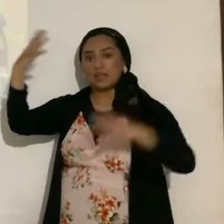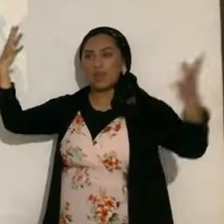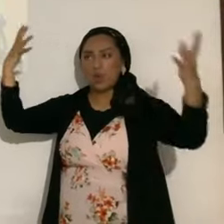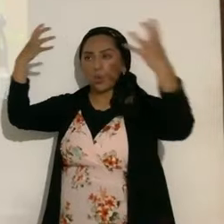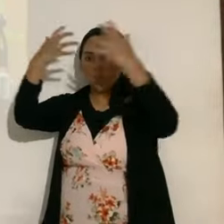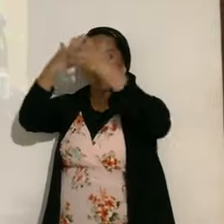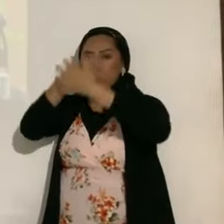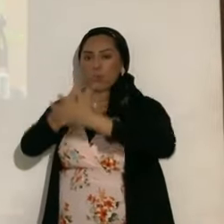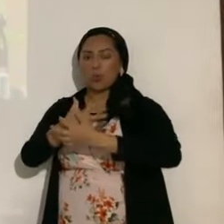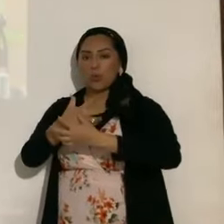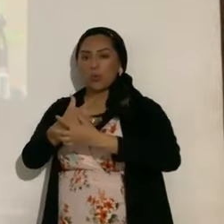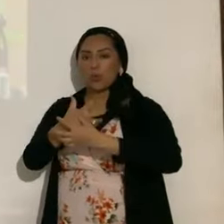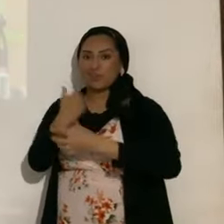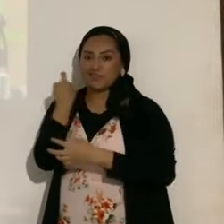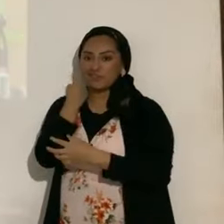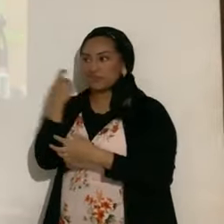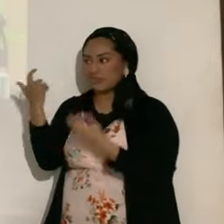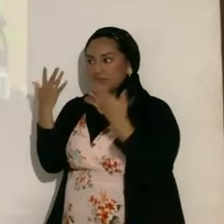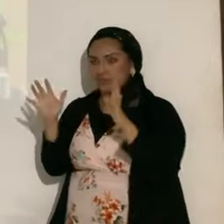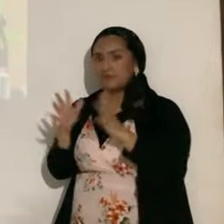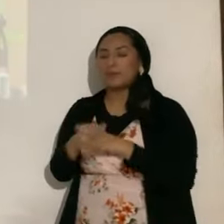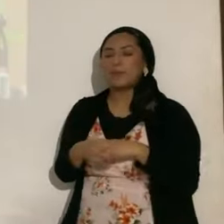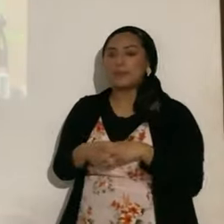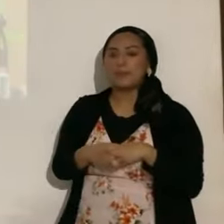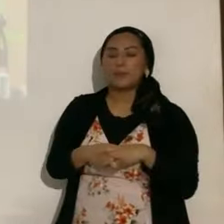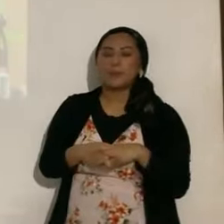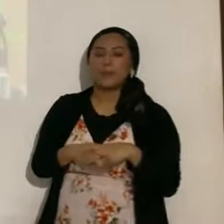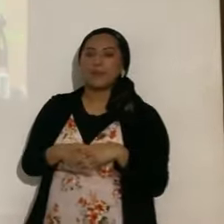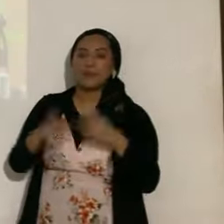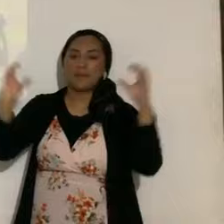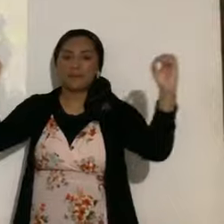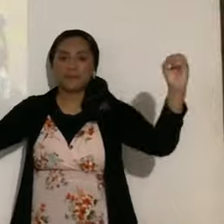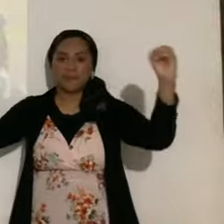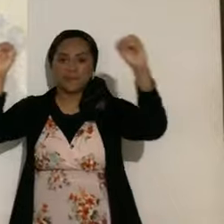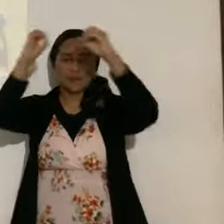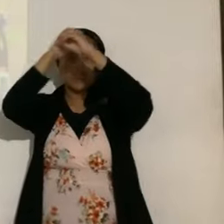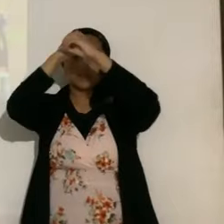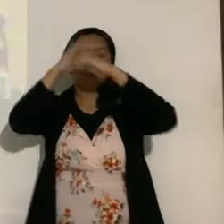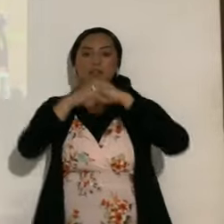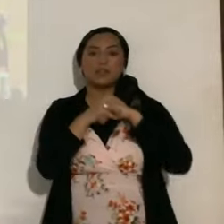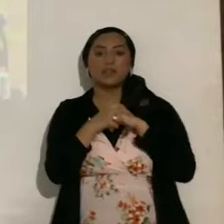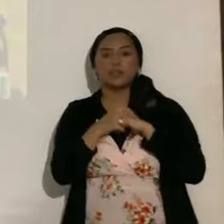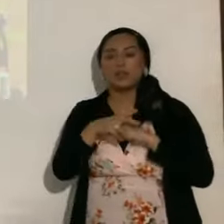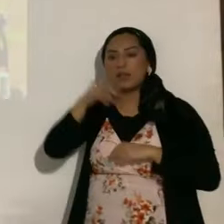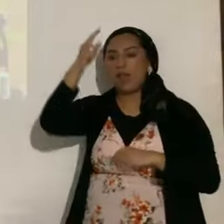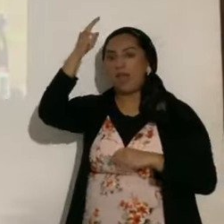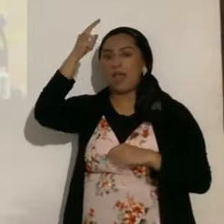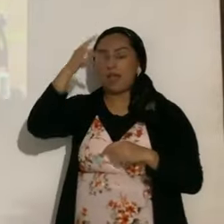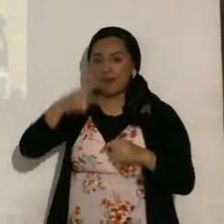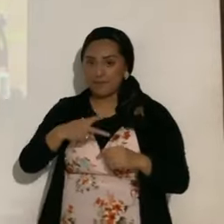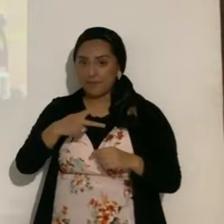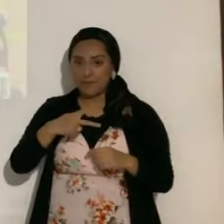como ya lo vimos, ahora, mucha atención, será un eclipse, con características, parcial, total,